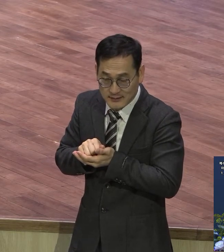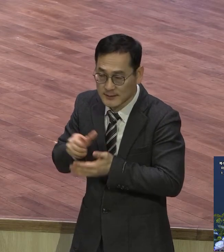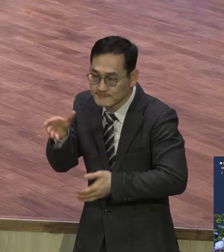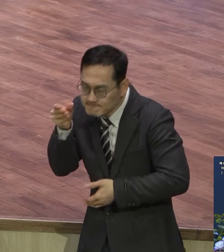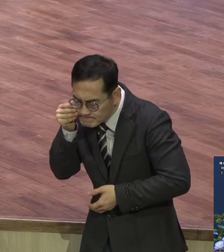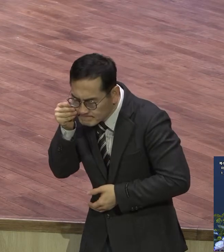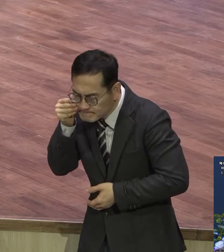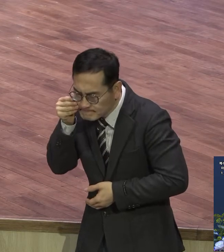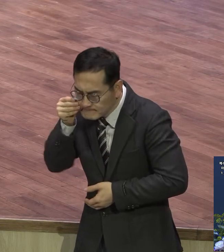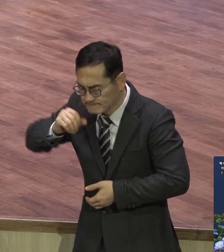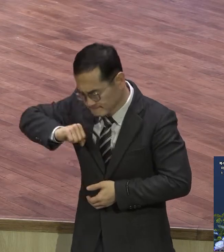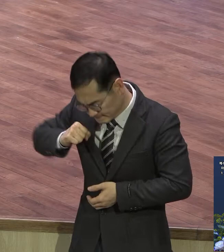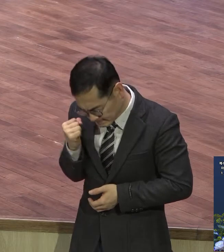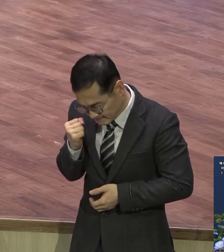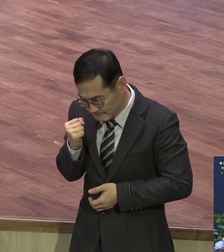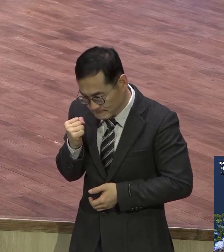쓰임받게 되는 삶